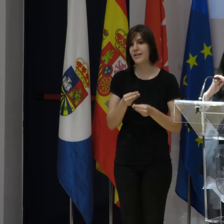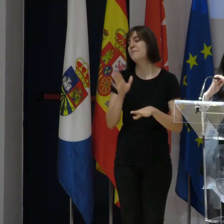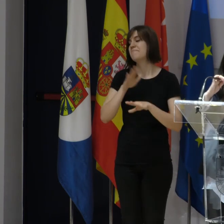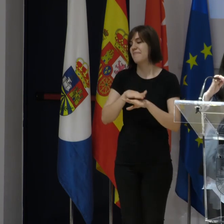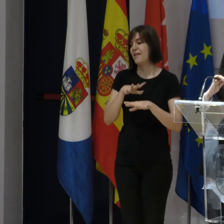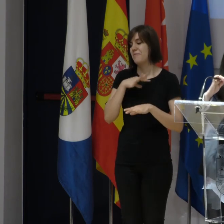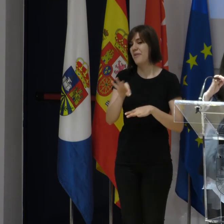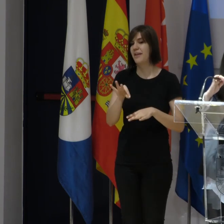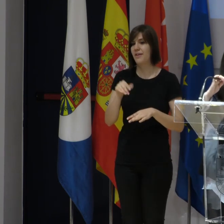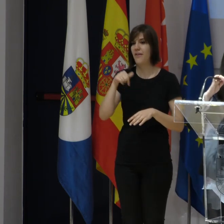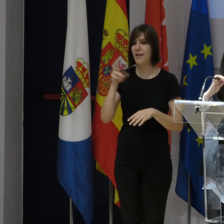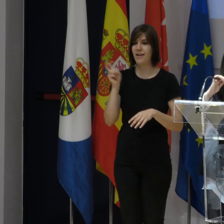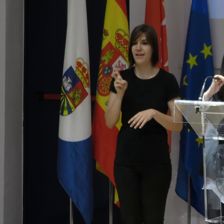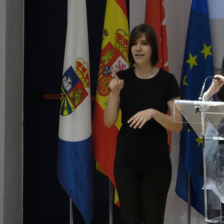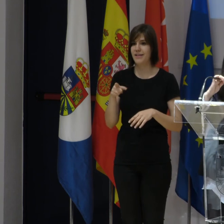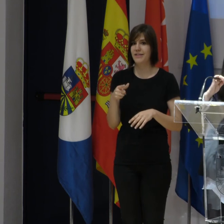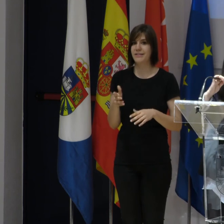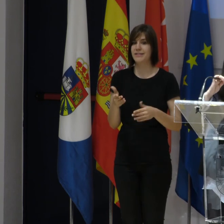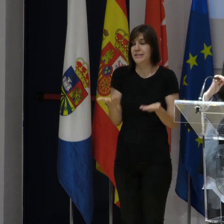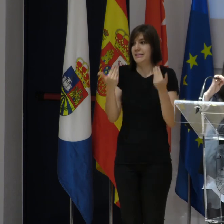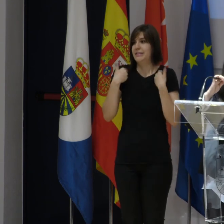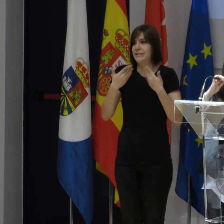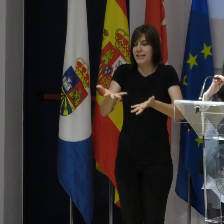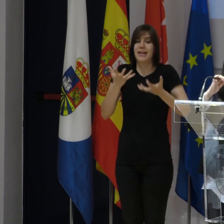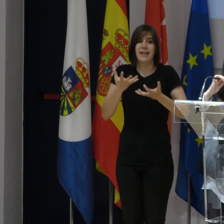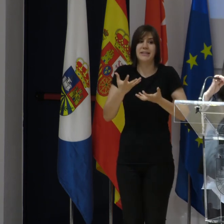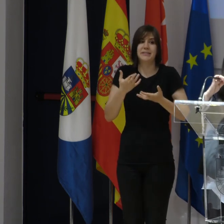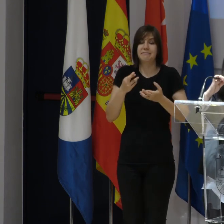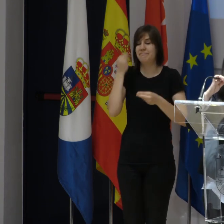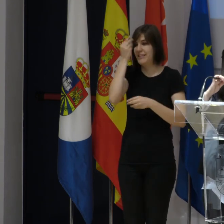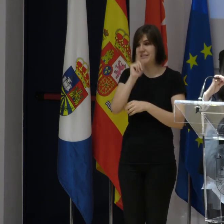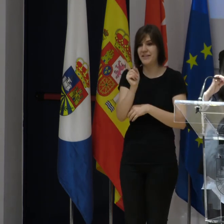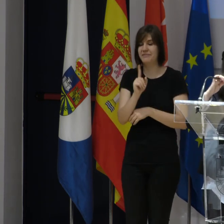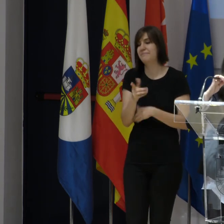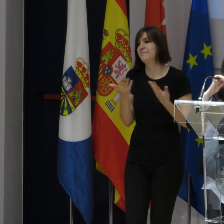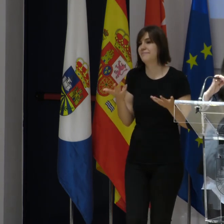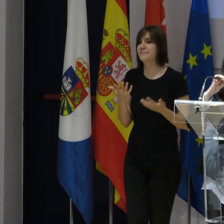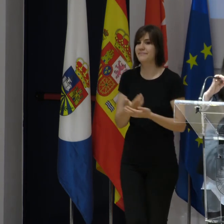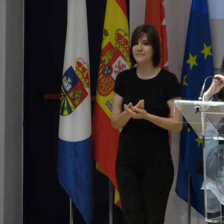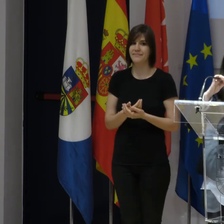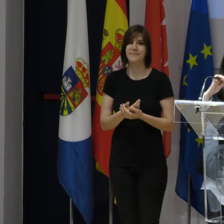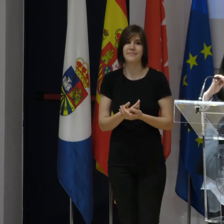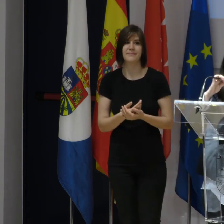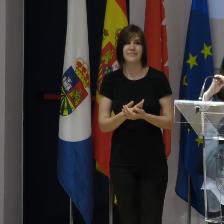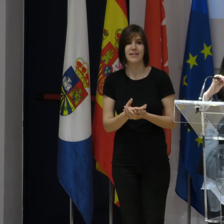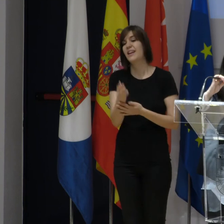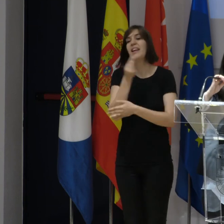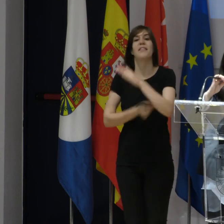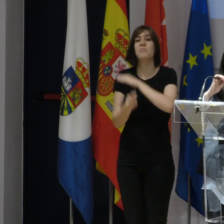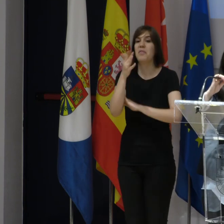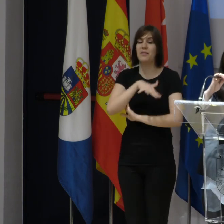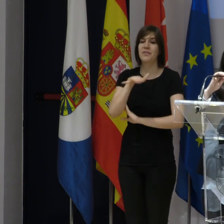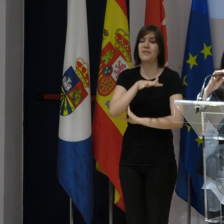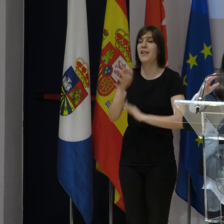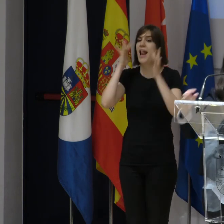estar hoy aquí, pero esto no me lo esperaba. Entonces, bueno, ¿de dónde nacemos? Pues nacemos